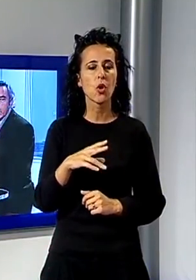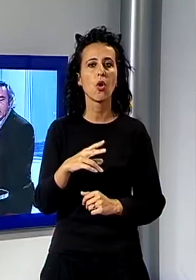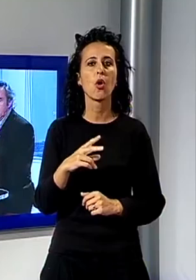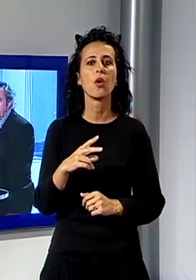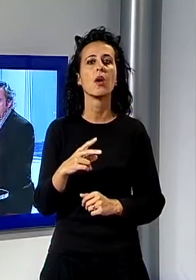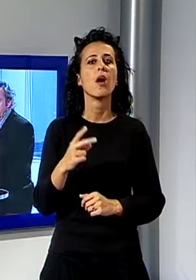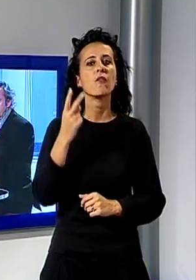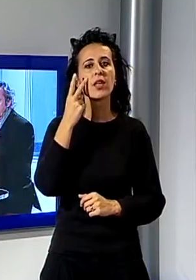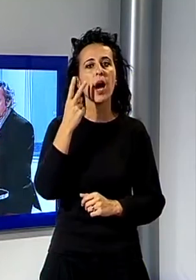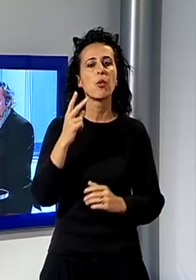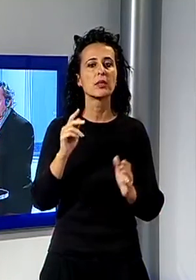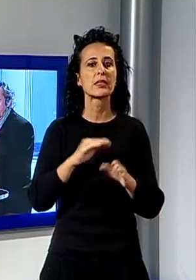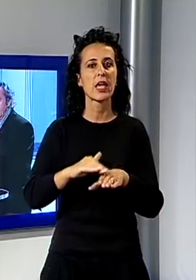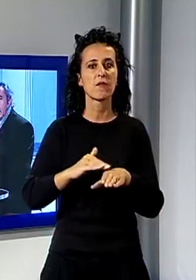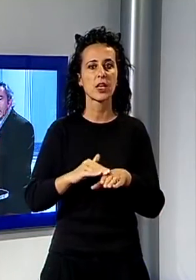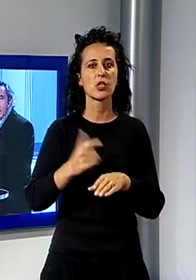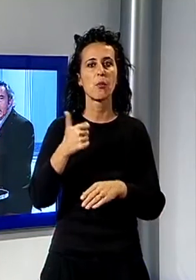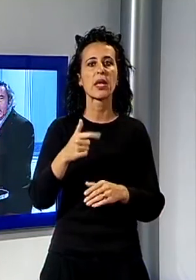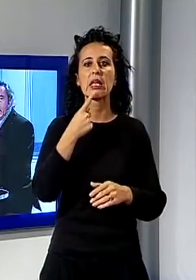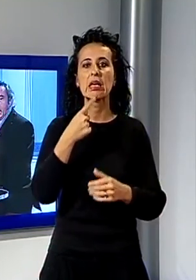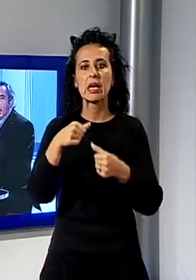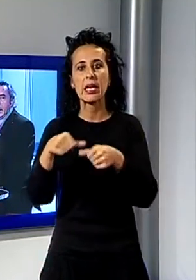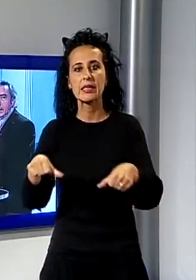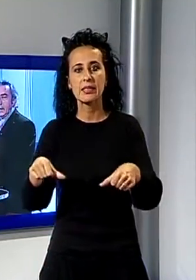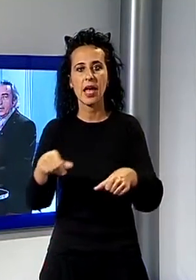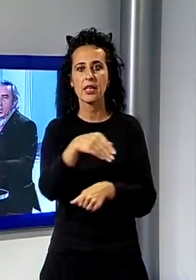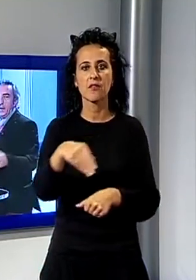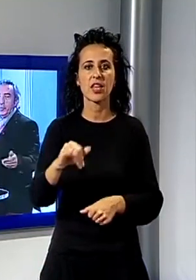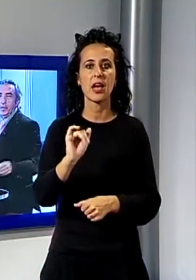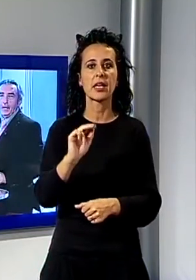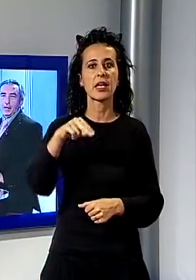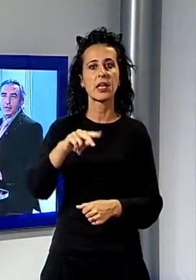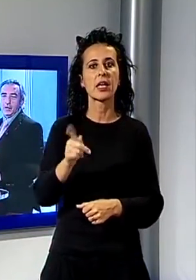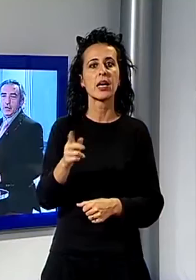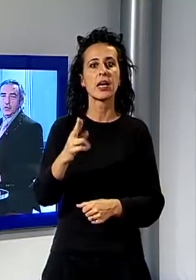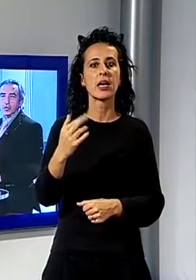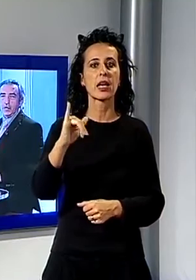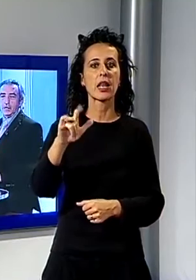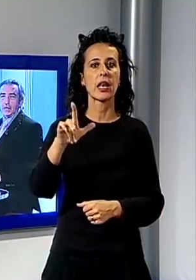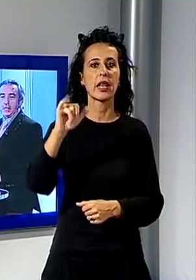dicono i residenti della zona di via Ingrillini e di via Dei Macelli dopo gli allagamenti della giornata di ieri.